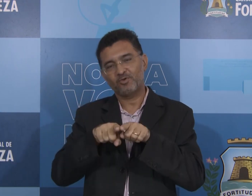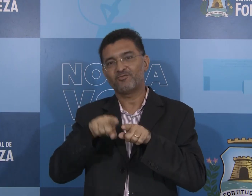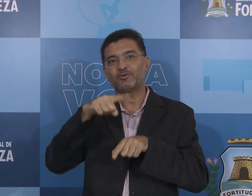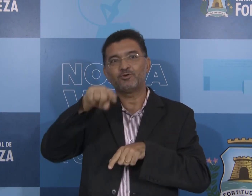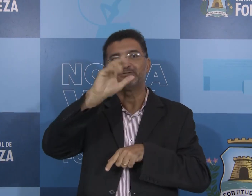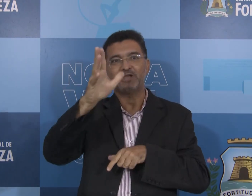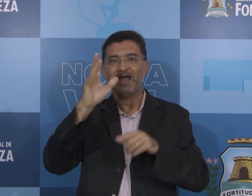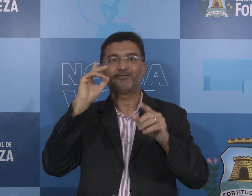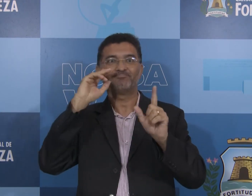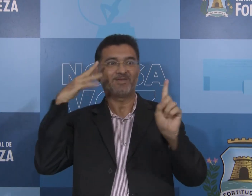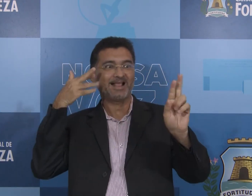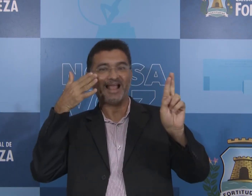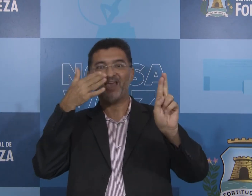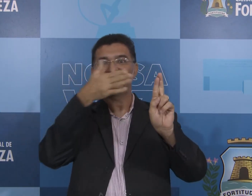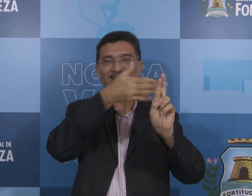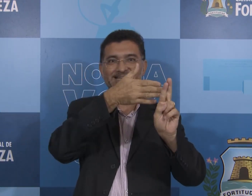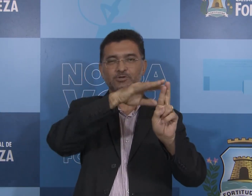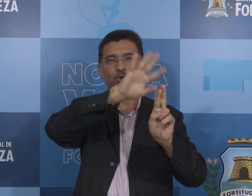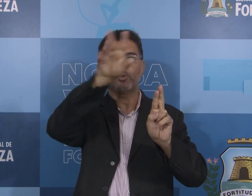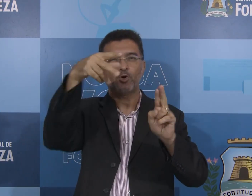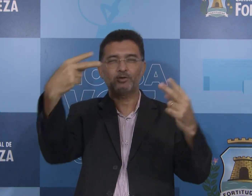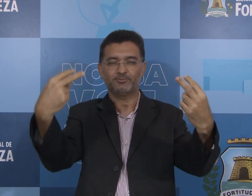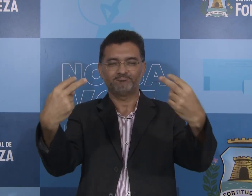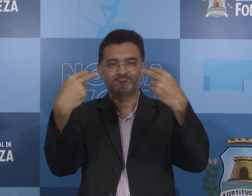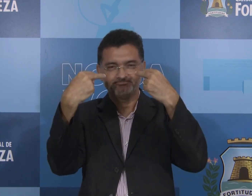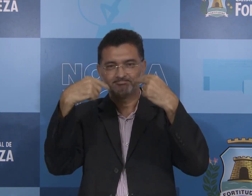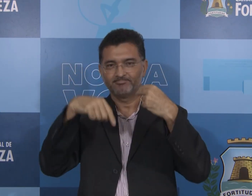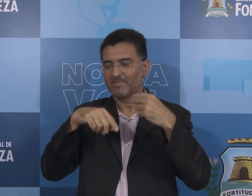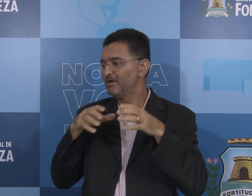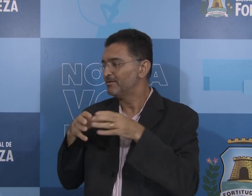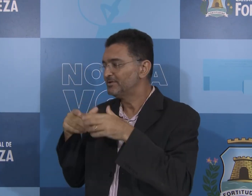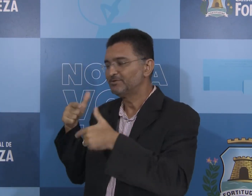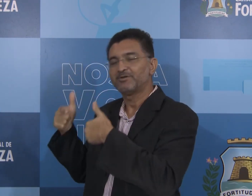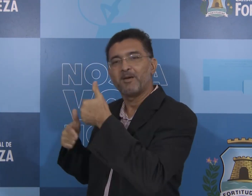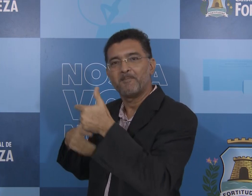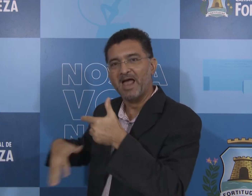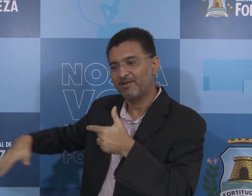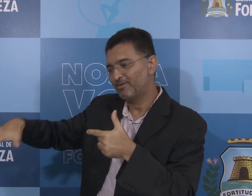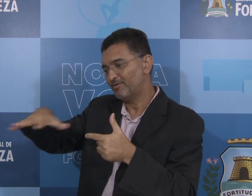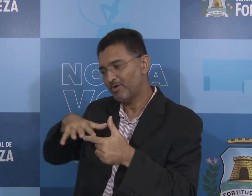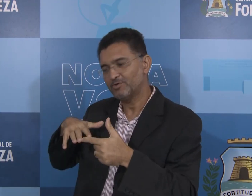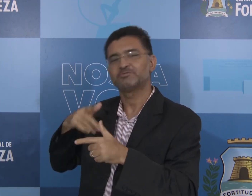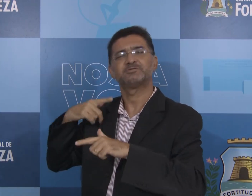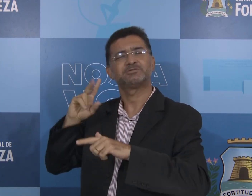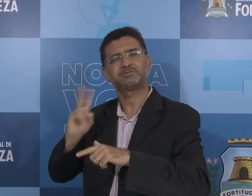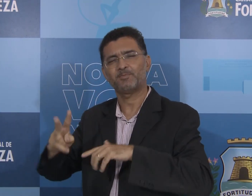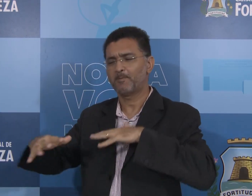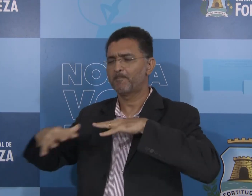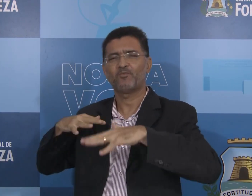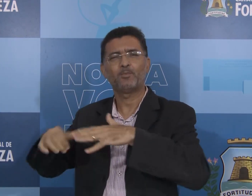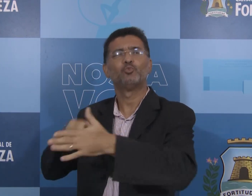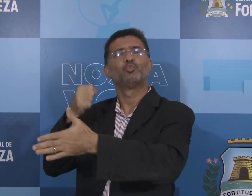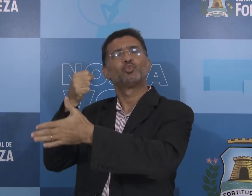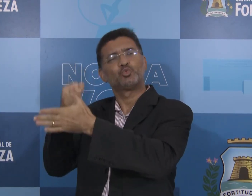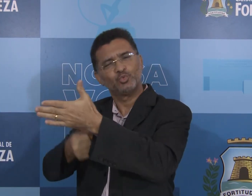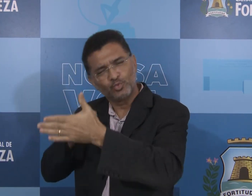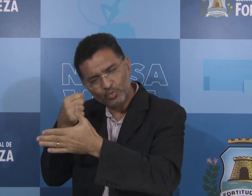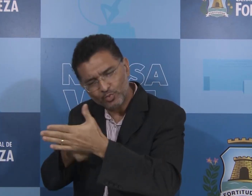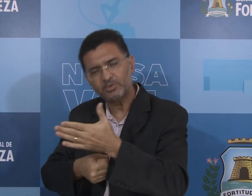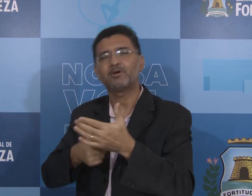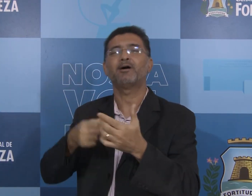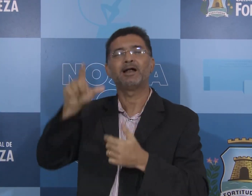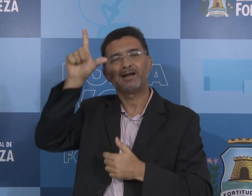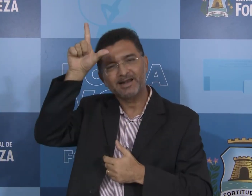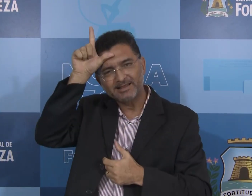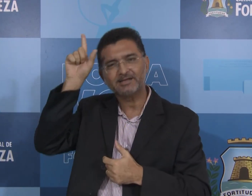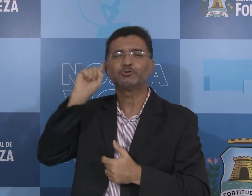sinto muito orgulhoso, porque nós somos referência aqui no trabalho da comunidade surda cearense.